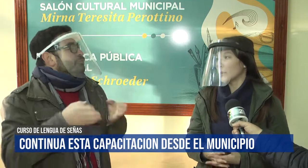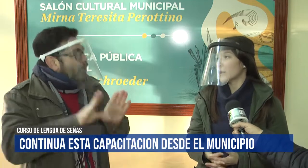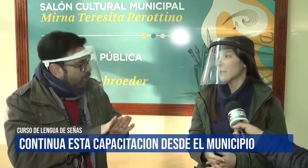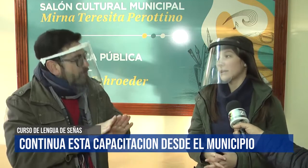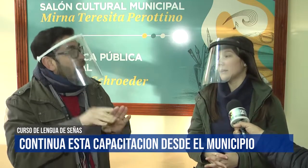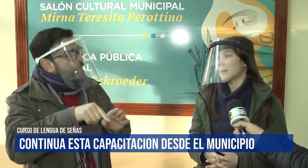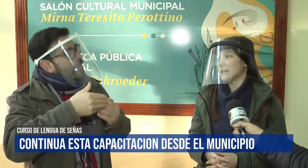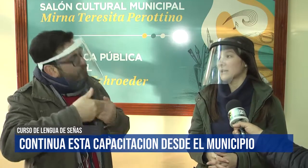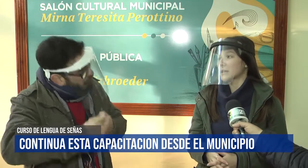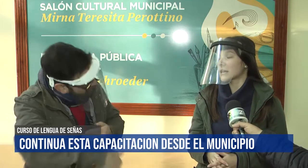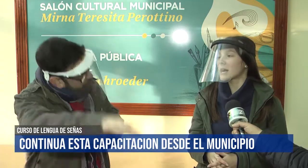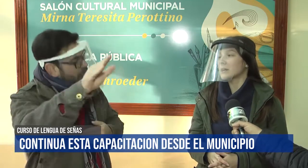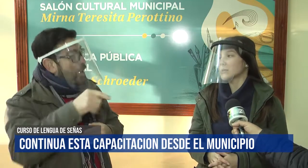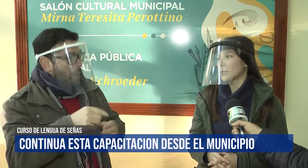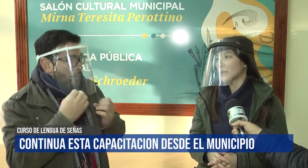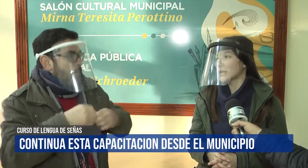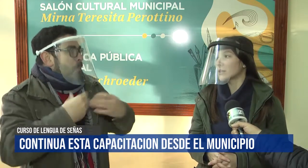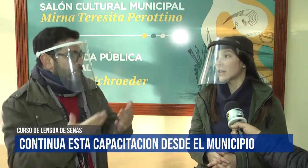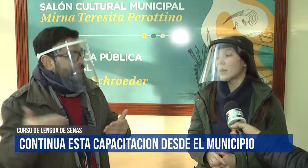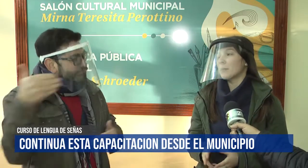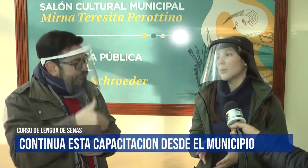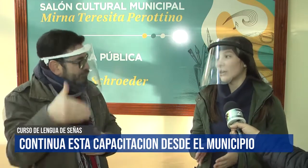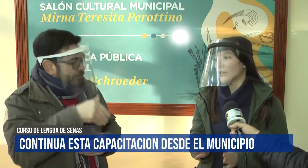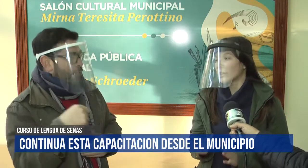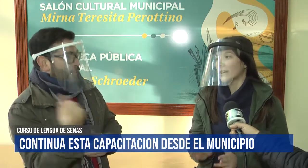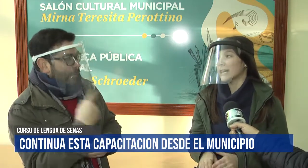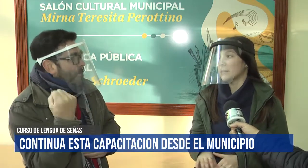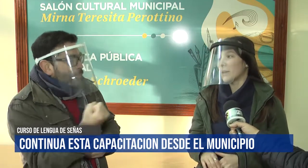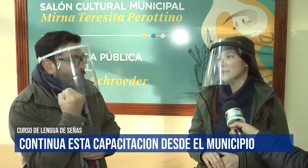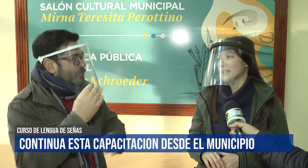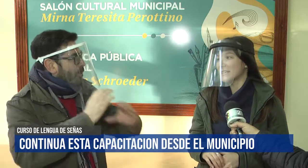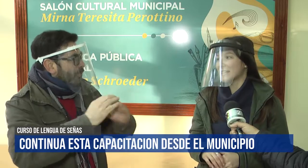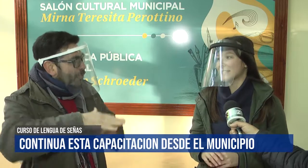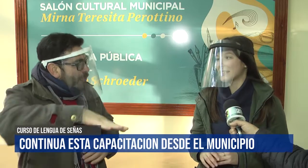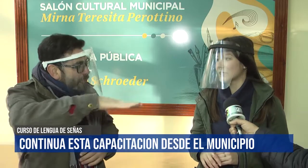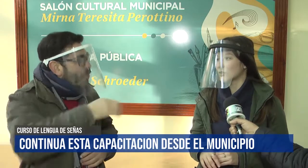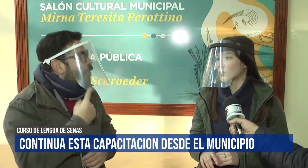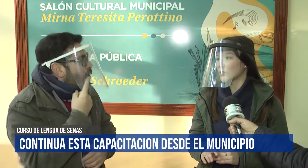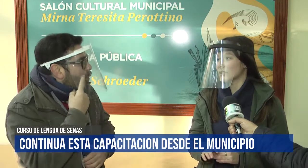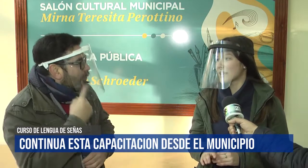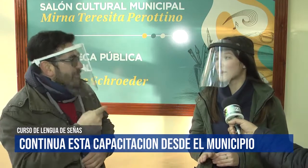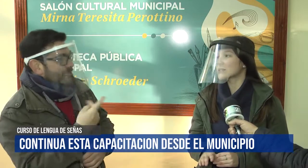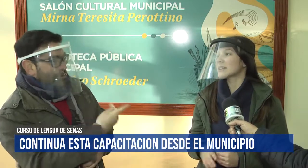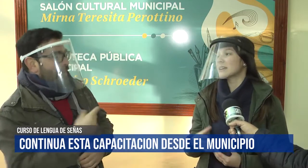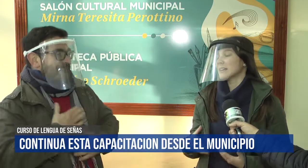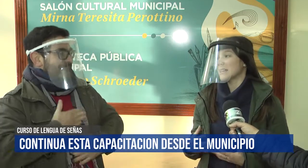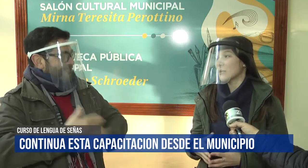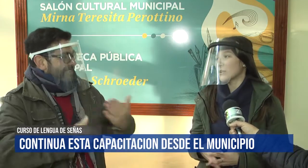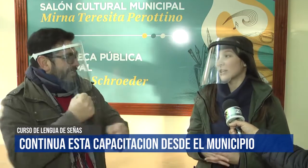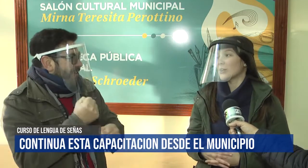problemas por el tema de que nos cerraron, suspendieron. Pero, bueno, ahora ojalá que podamos seguir asistiendo todos los sábados y que, bueno, que nos